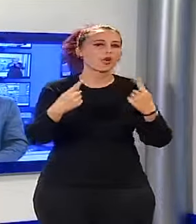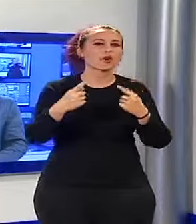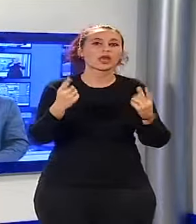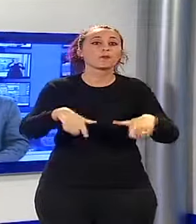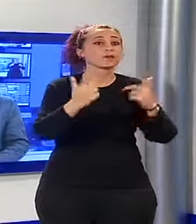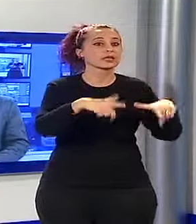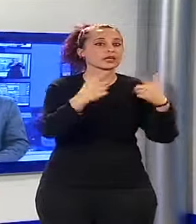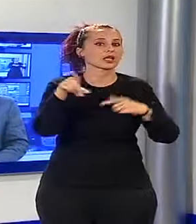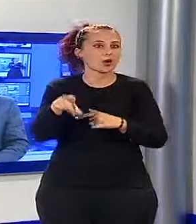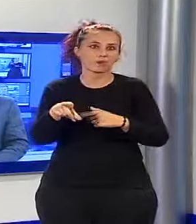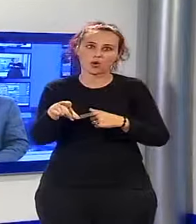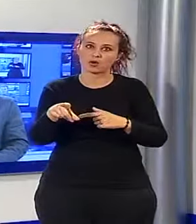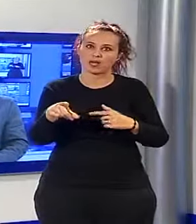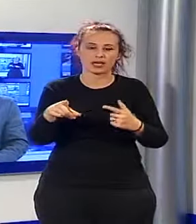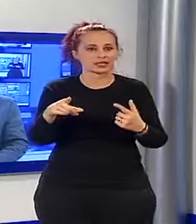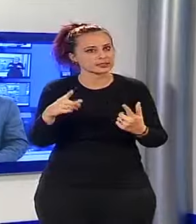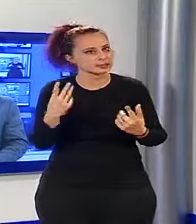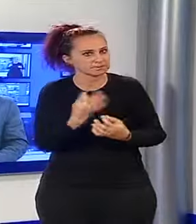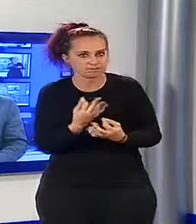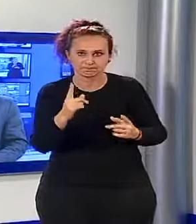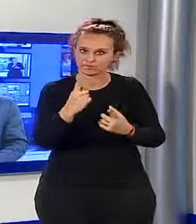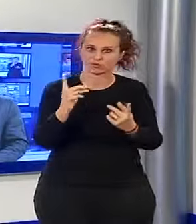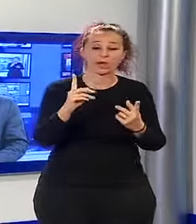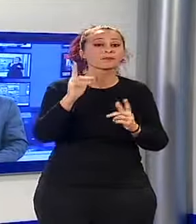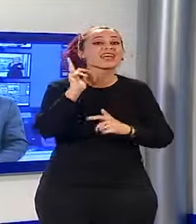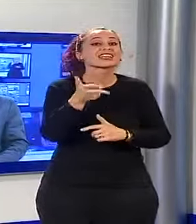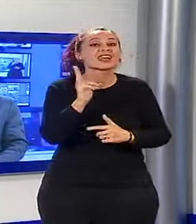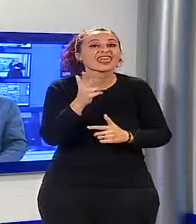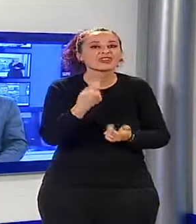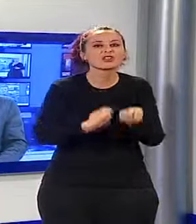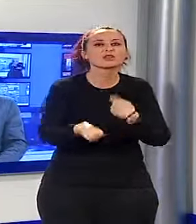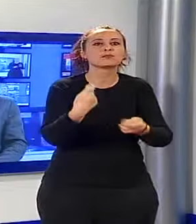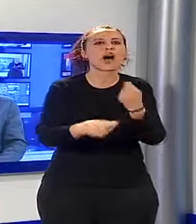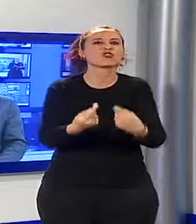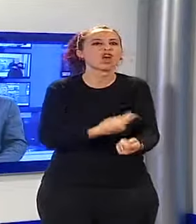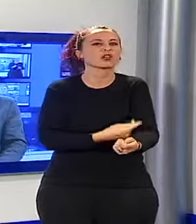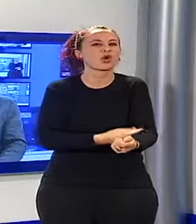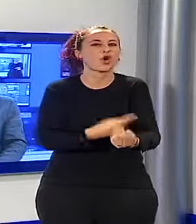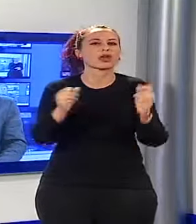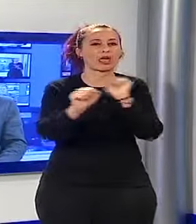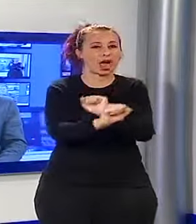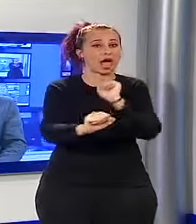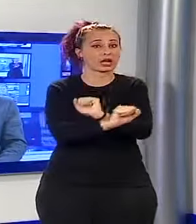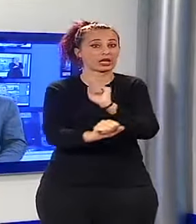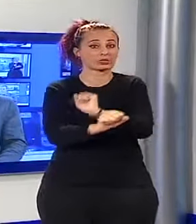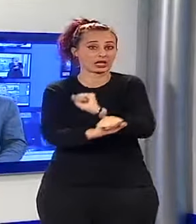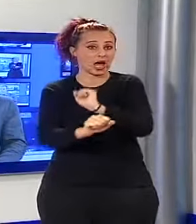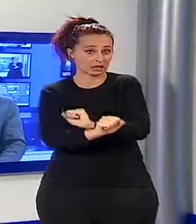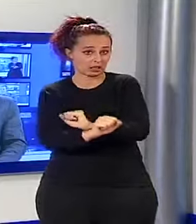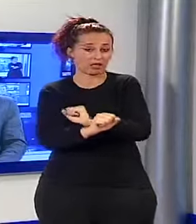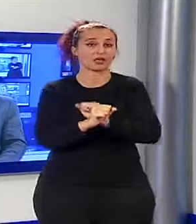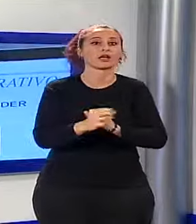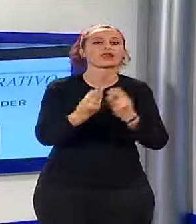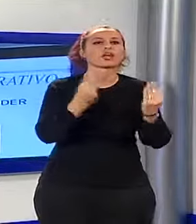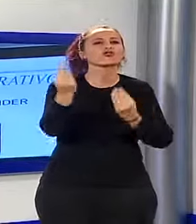di Ponente. ben 13 spacciatori arrestati che rifornivano di droga tantissimi giovani provenienti da tutta la Toscana.